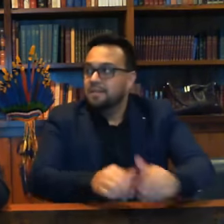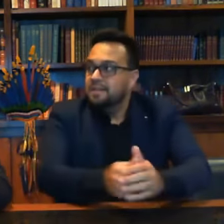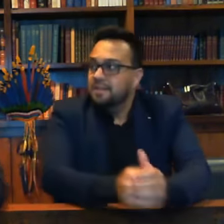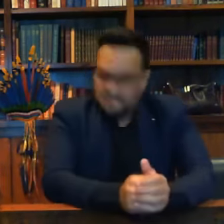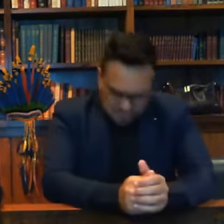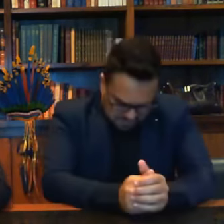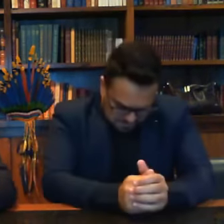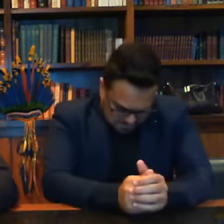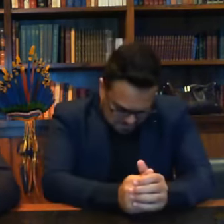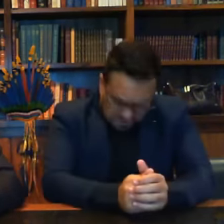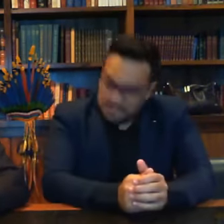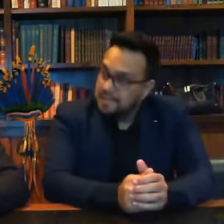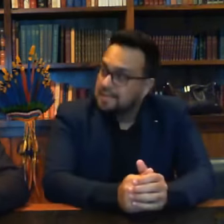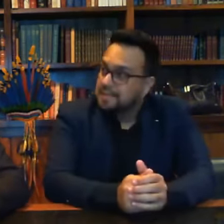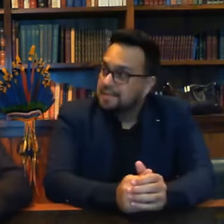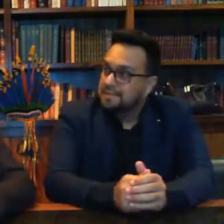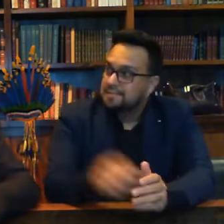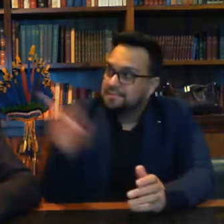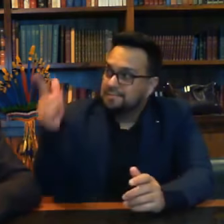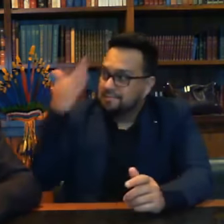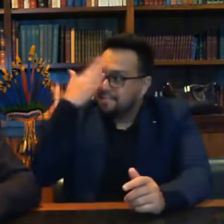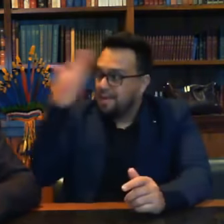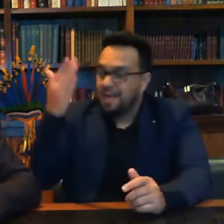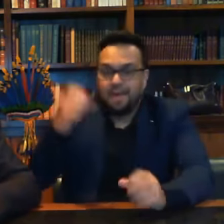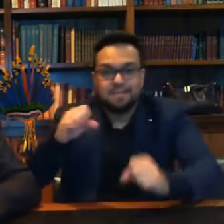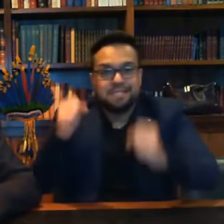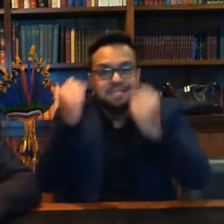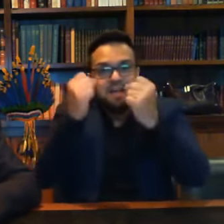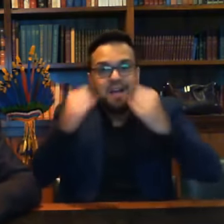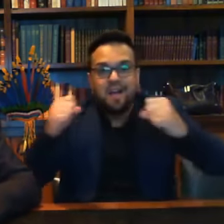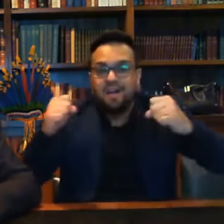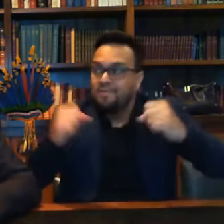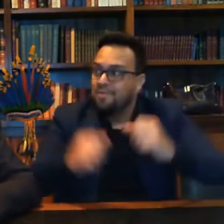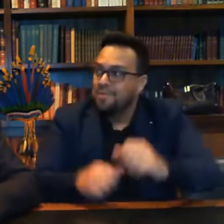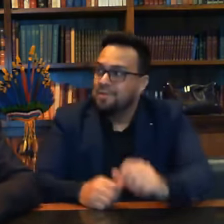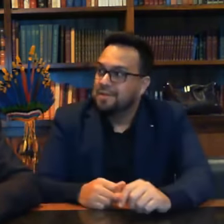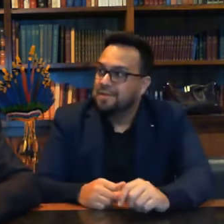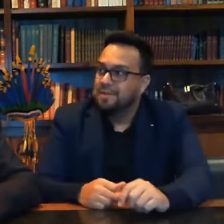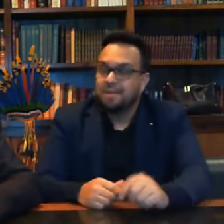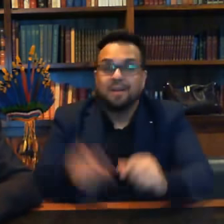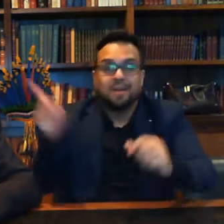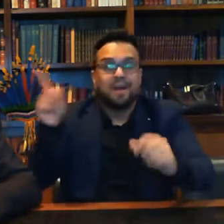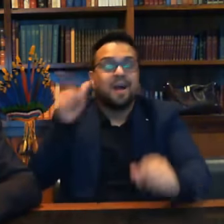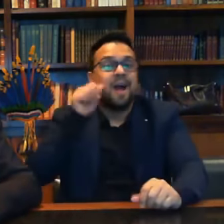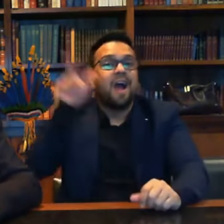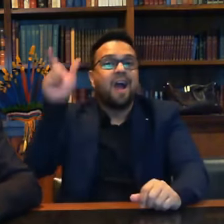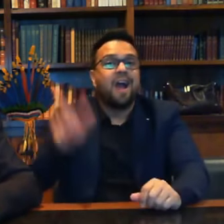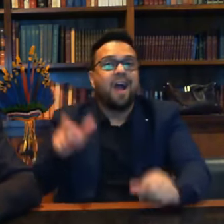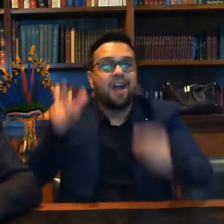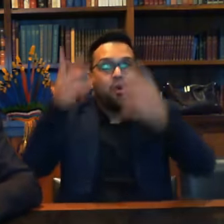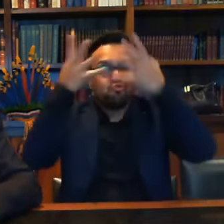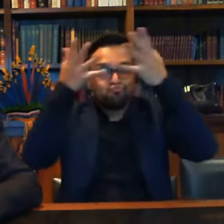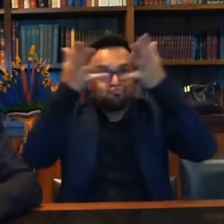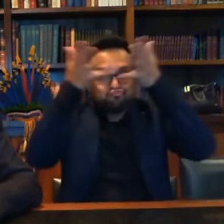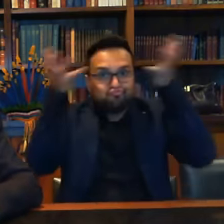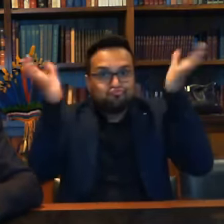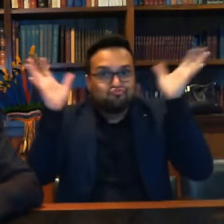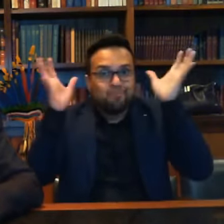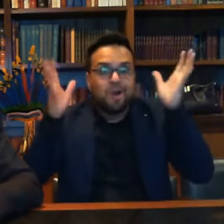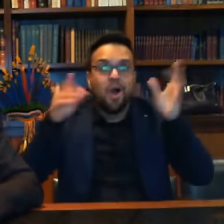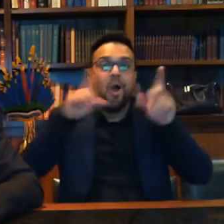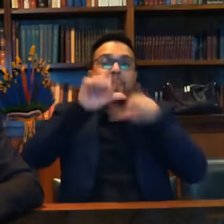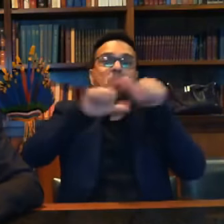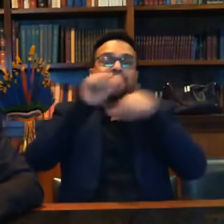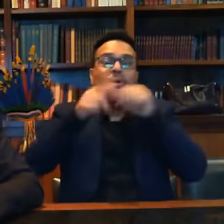valeu valeu da sanfona o cara da juba está aí mudou o corte de cabelo ficou mais feio ainda